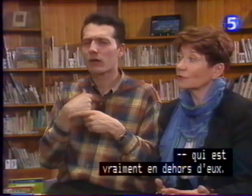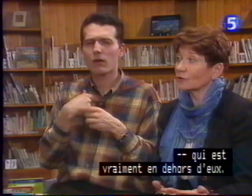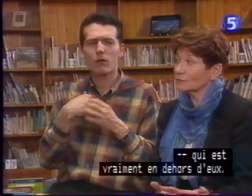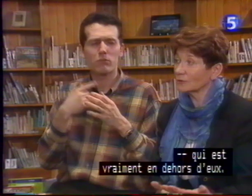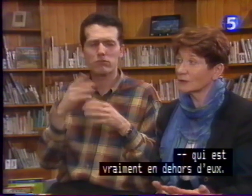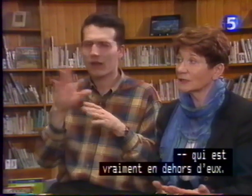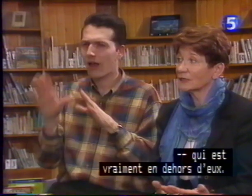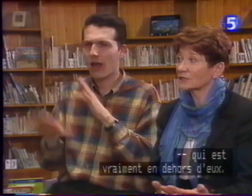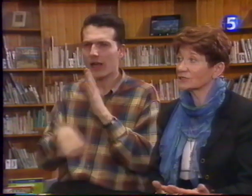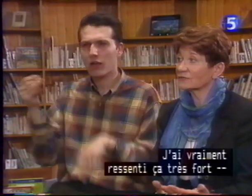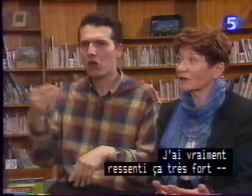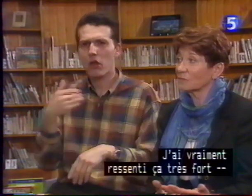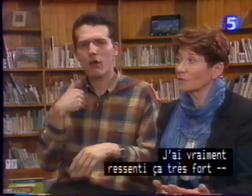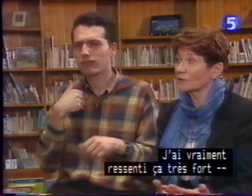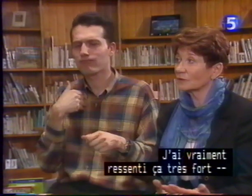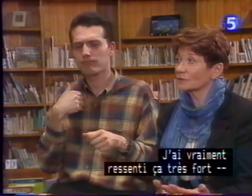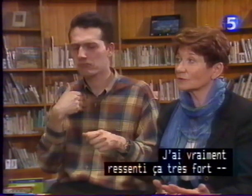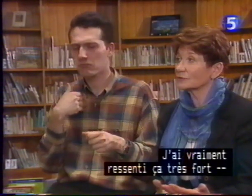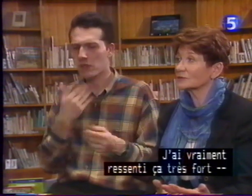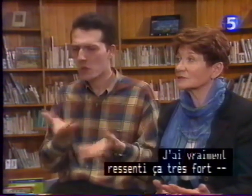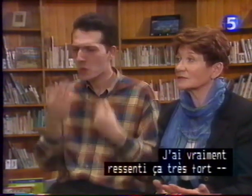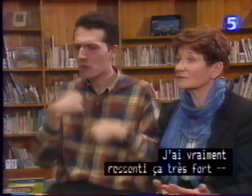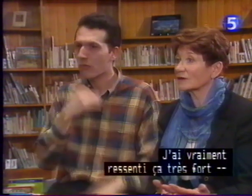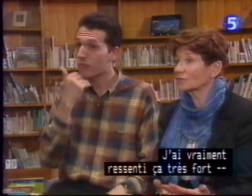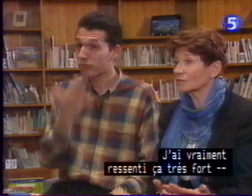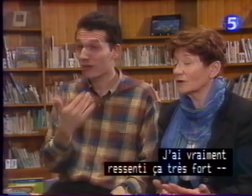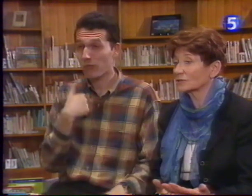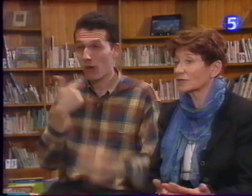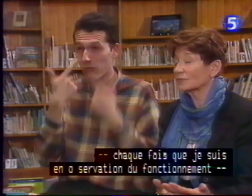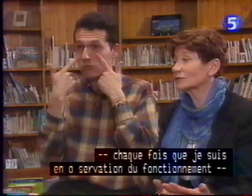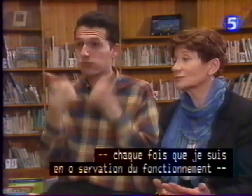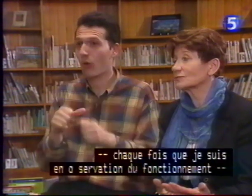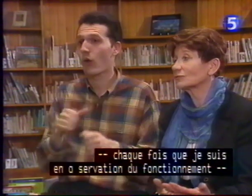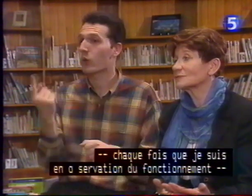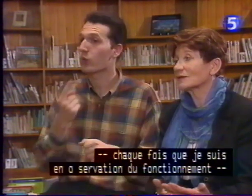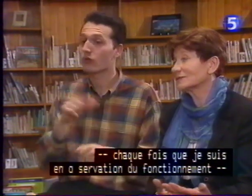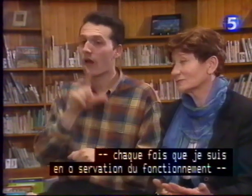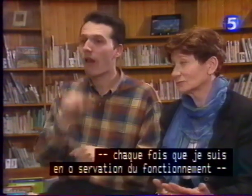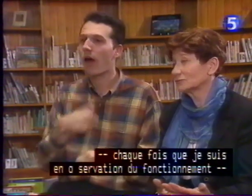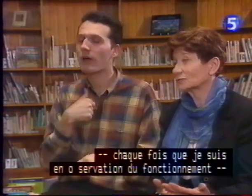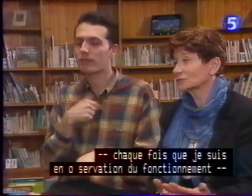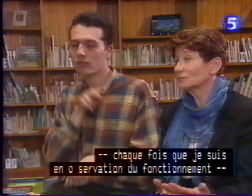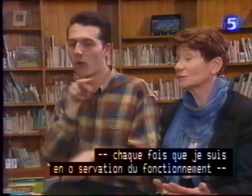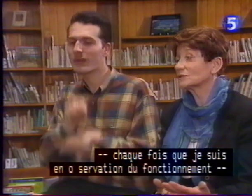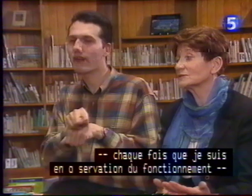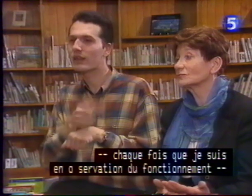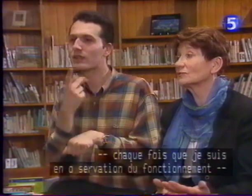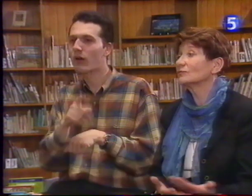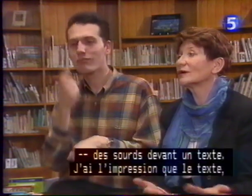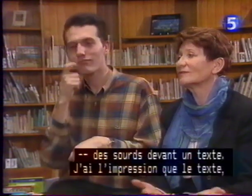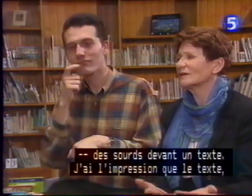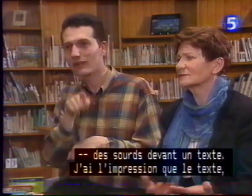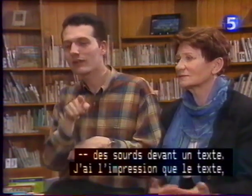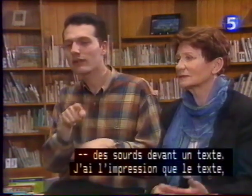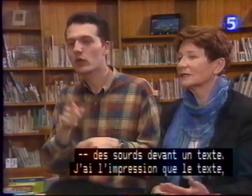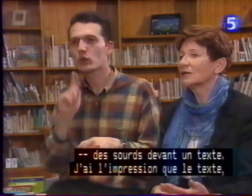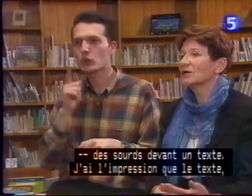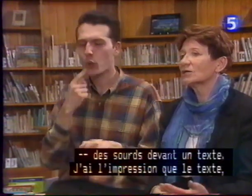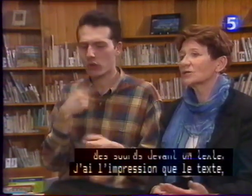d'eux. J'ai vraiment ressenti ça très fort chaque fois que je suis en observation du fonctionnement des sourds devant un texte. J'ai l'impression